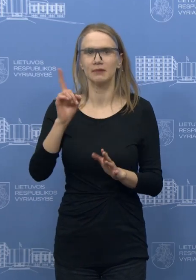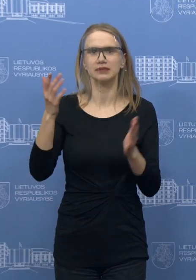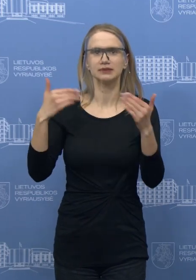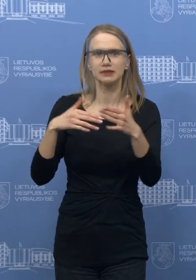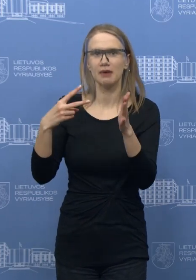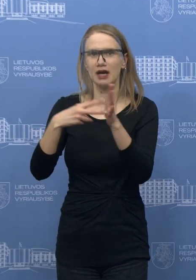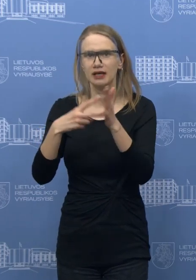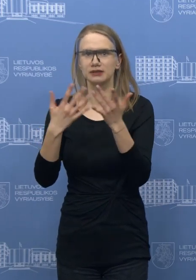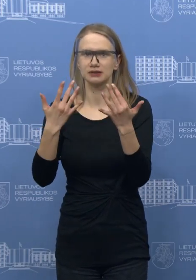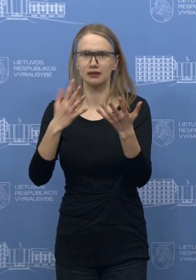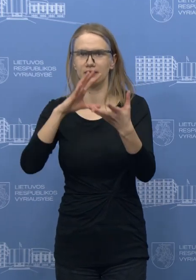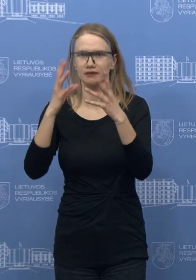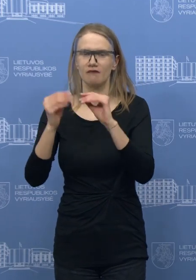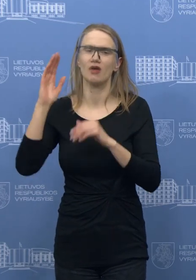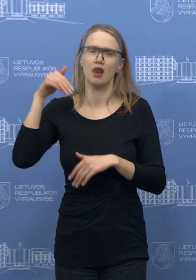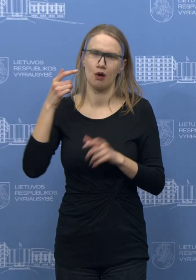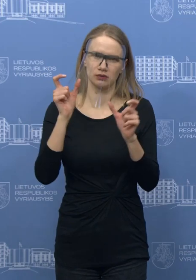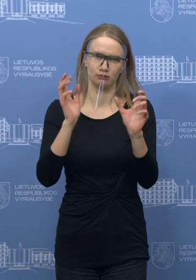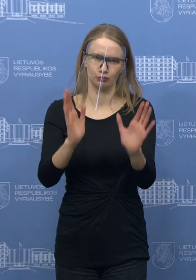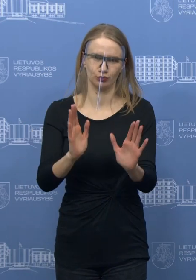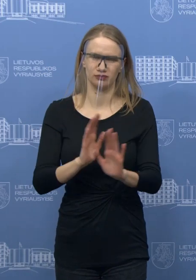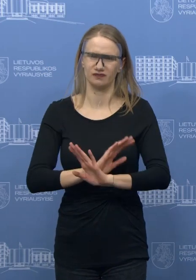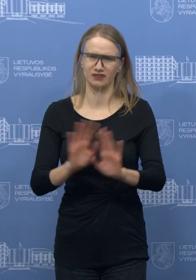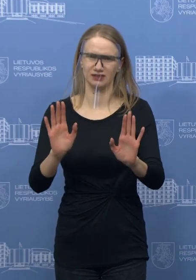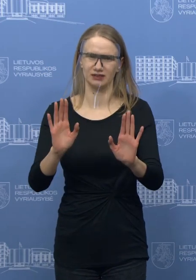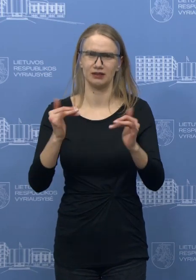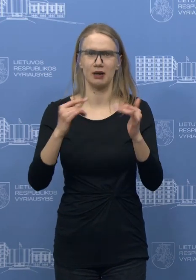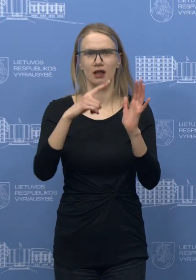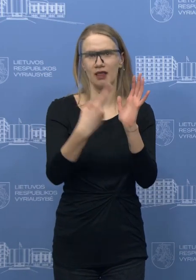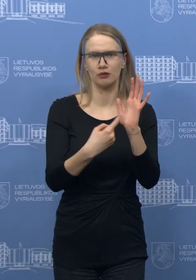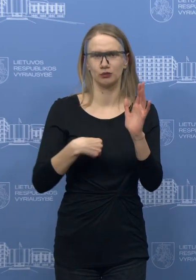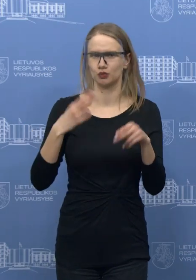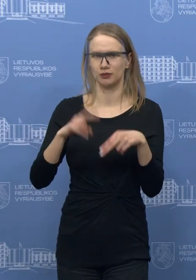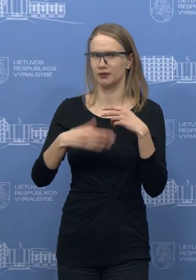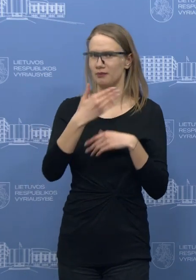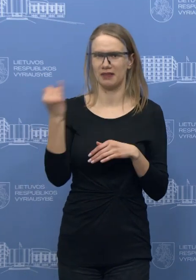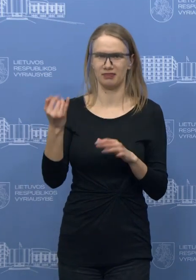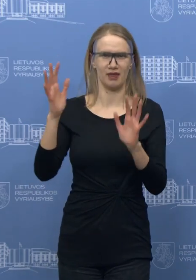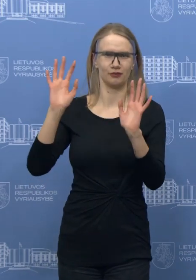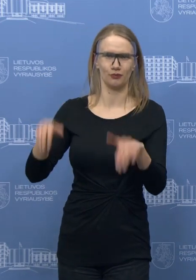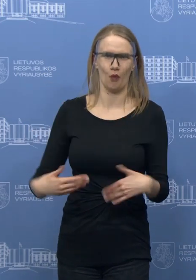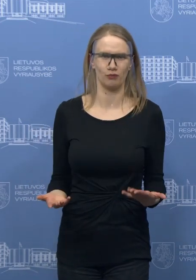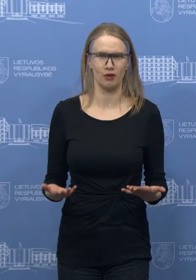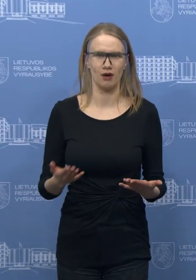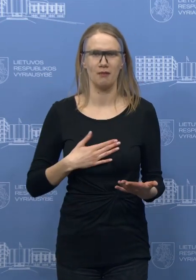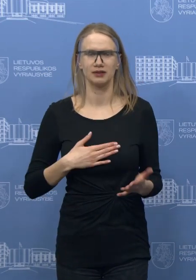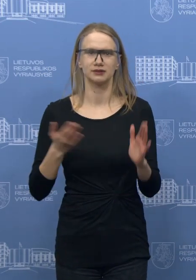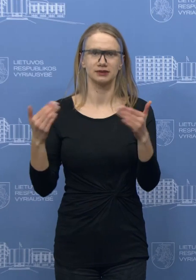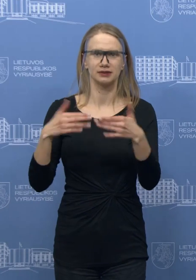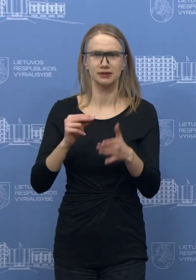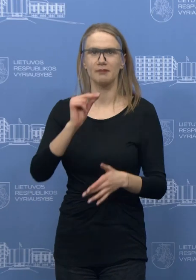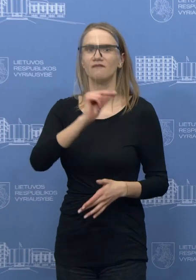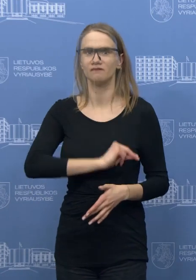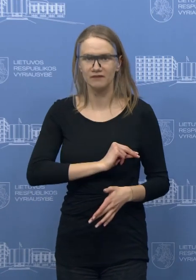kiek kainuos, galbūt atsikysime, mes vėliau tikrai šitus klausimų dabar nesprendžiu ir man visiškai neįdobo. Man reikia, kad sistema veiktų,